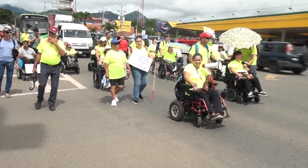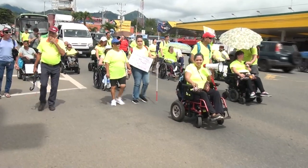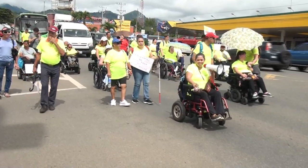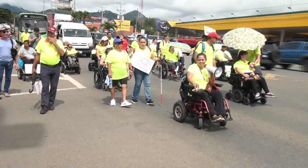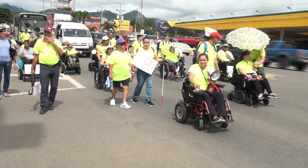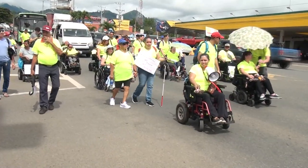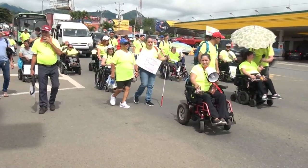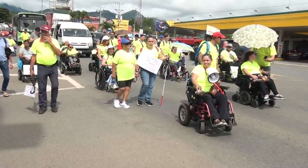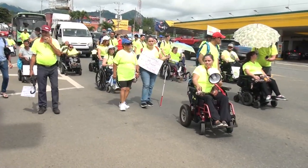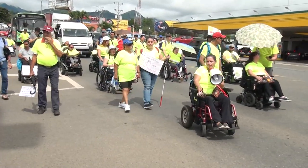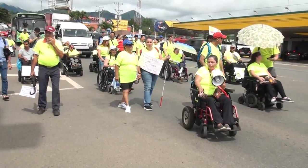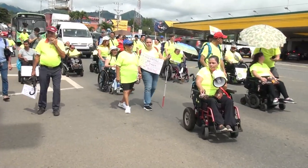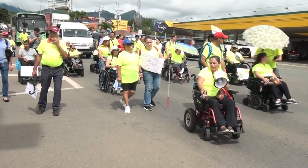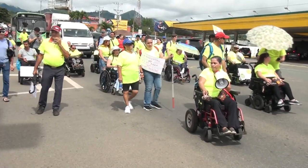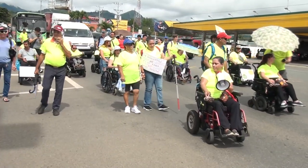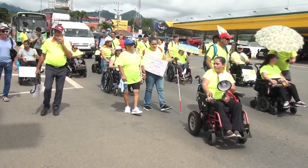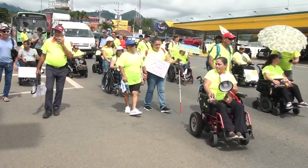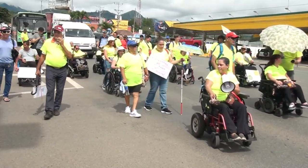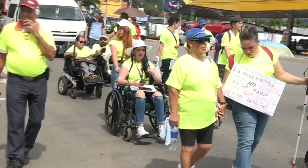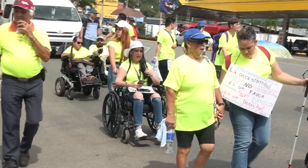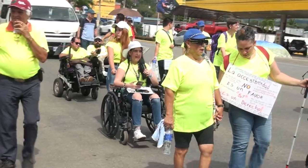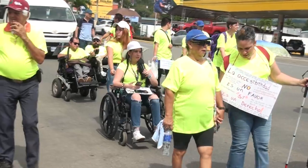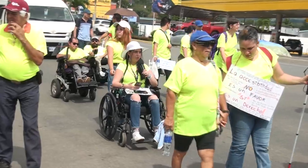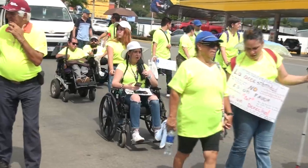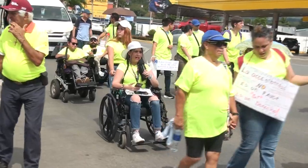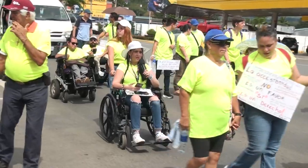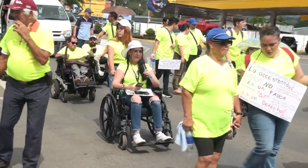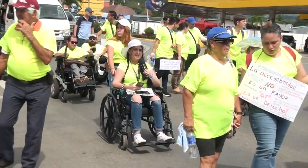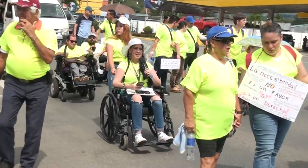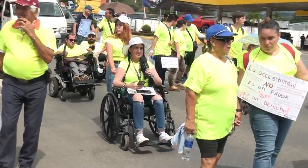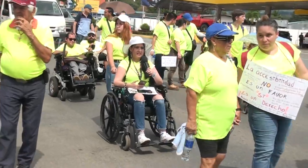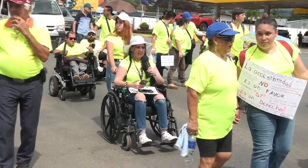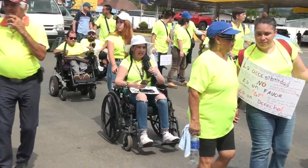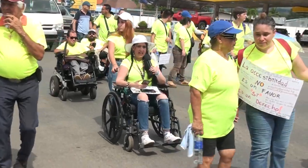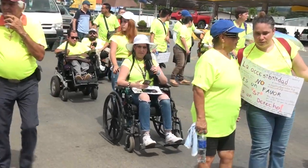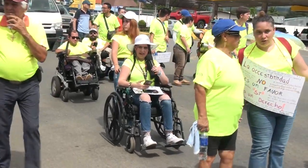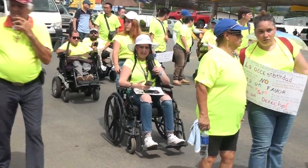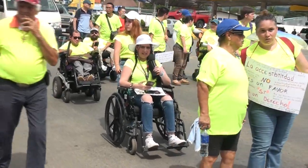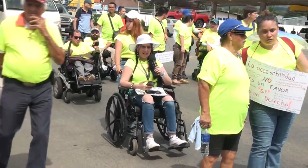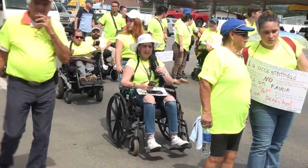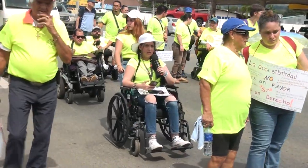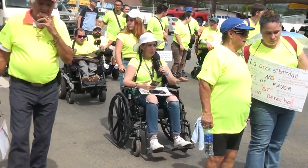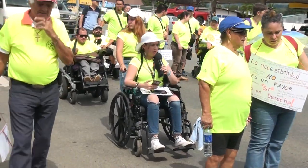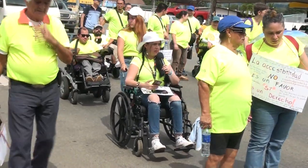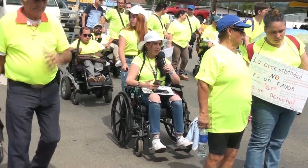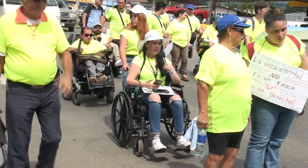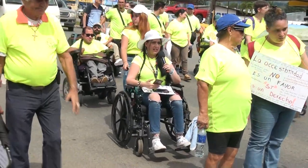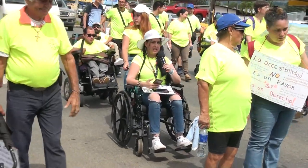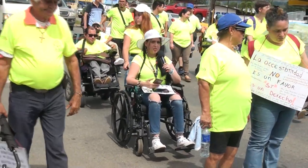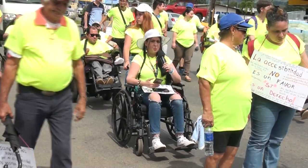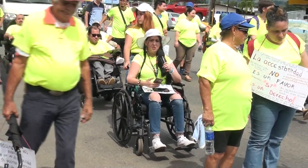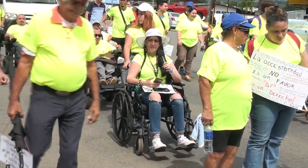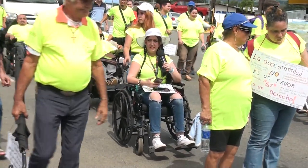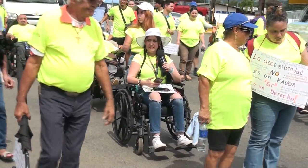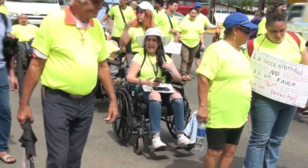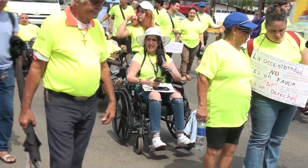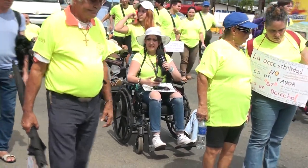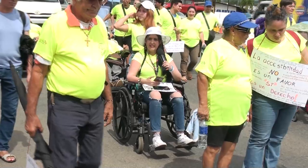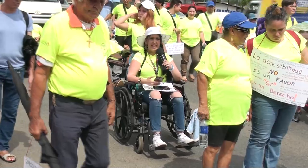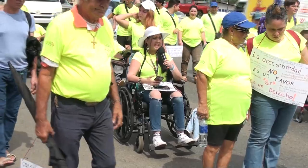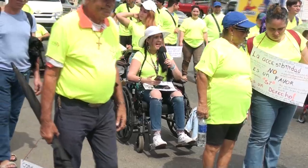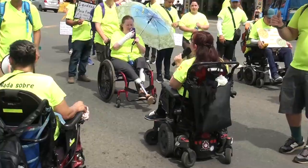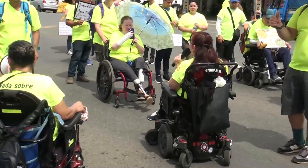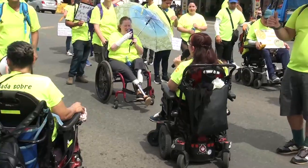es este martes 3 de diciembre. Un llamado a la igualdad, a opciones de empleo, de estudios y otros temas, fueron parte